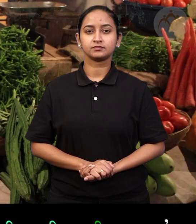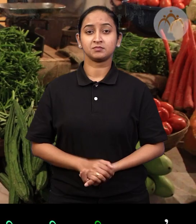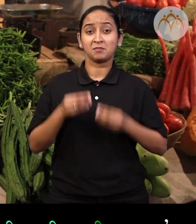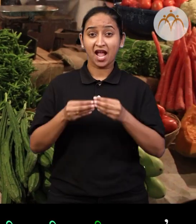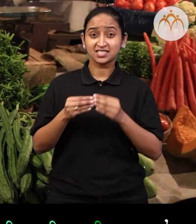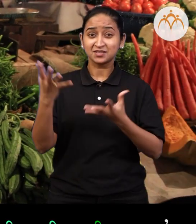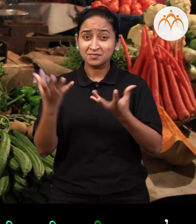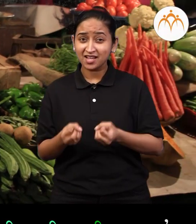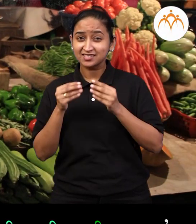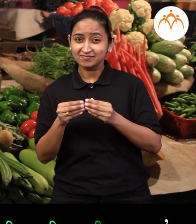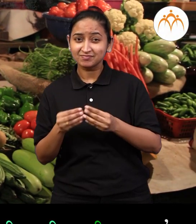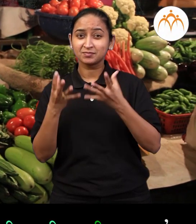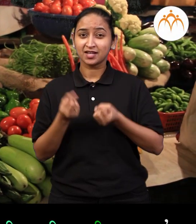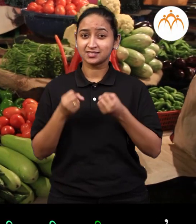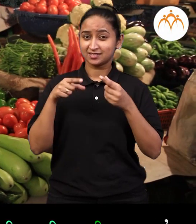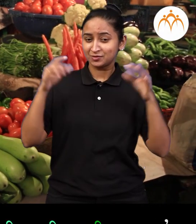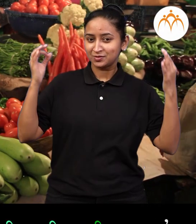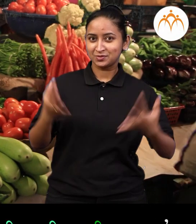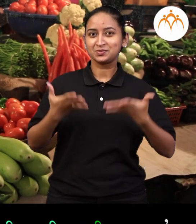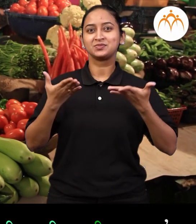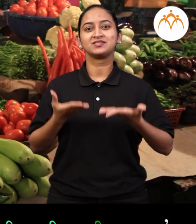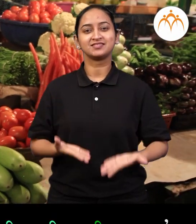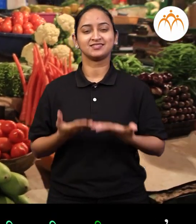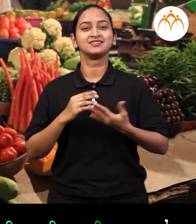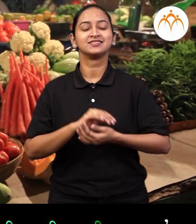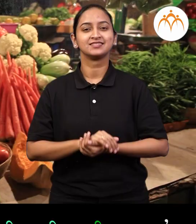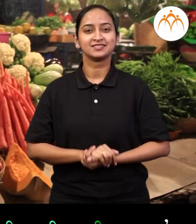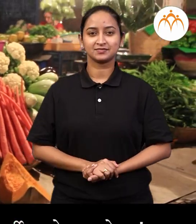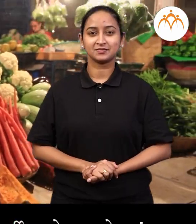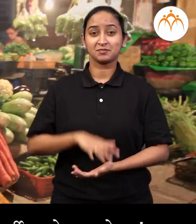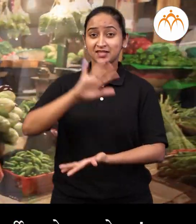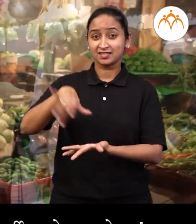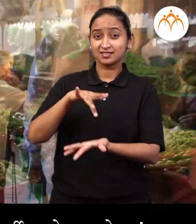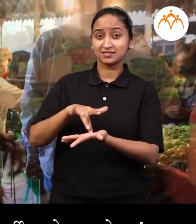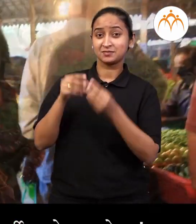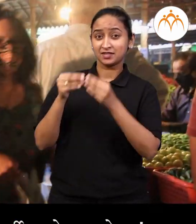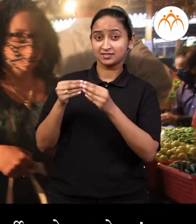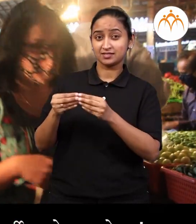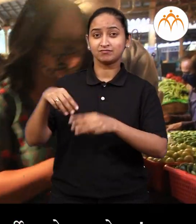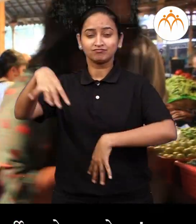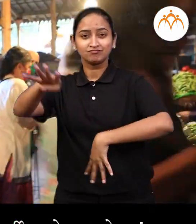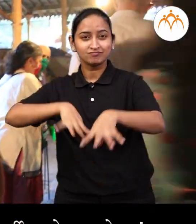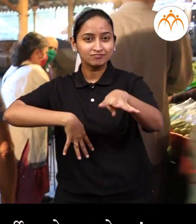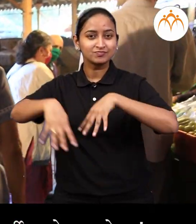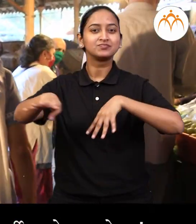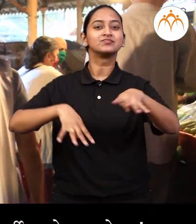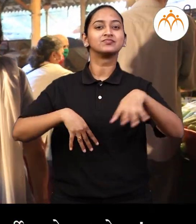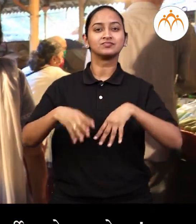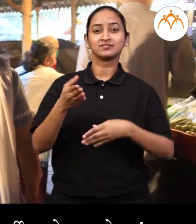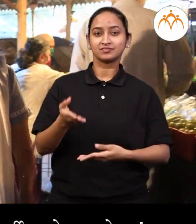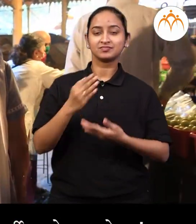भाजी ग्या भाजी ताजी ताजी भाजी ही अपली भाजी मंड़ी